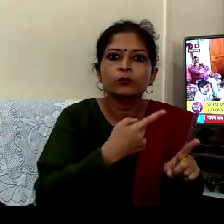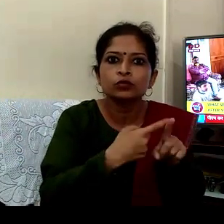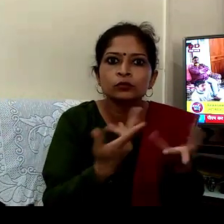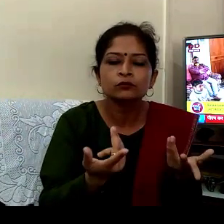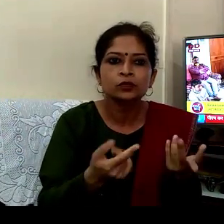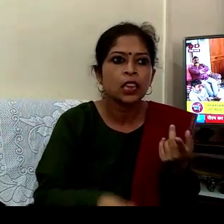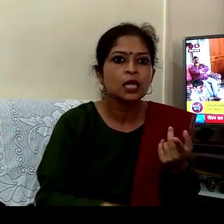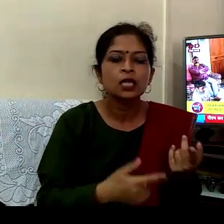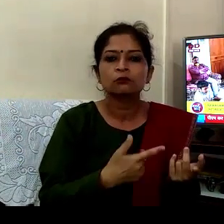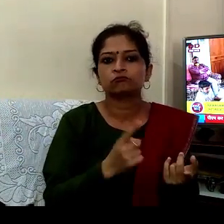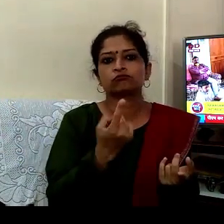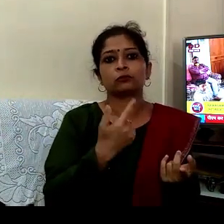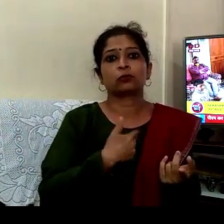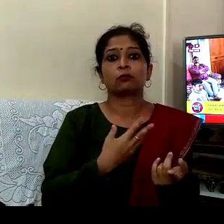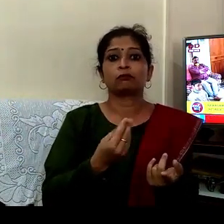پہلے تو